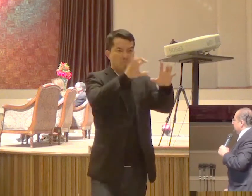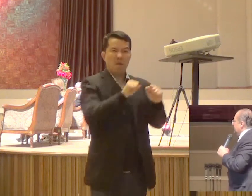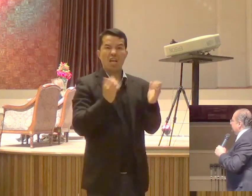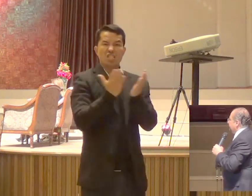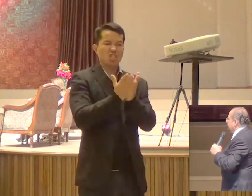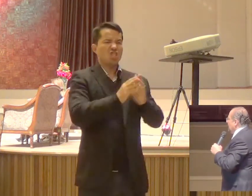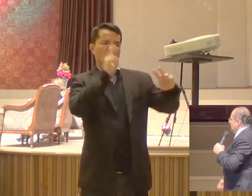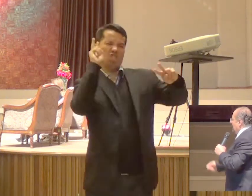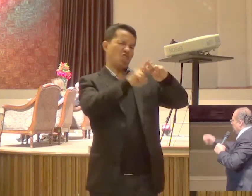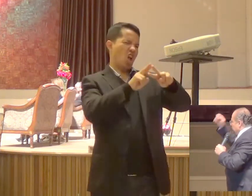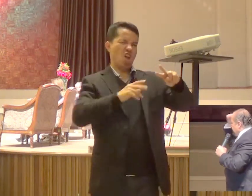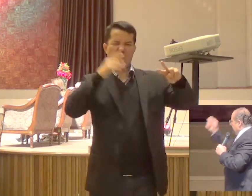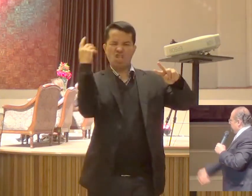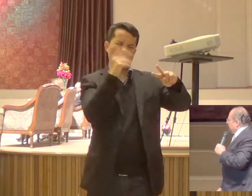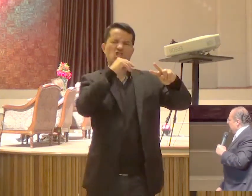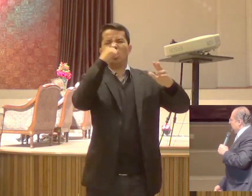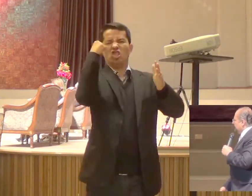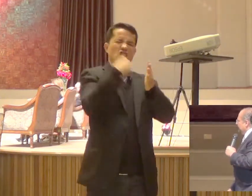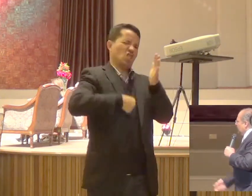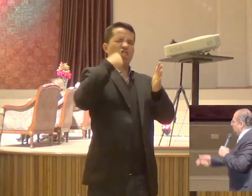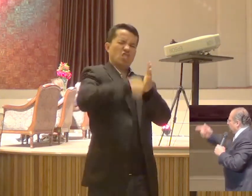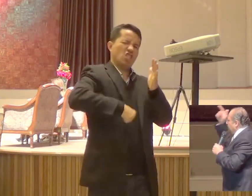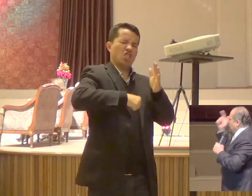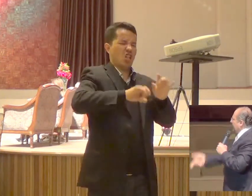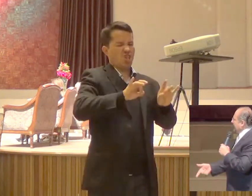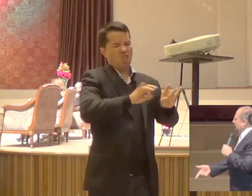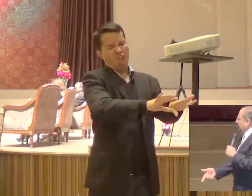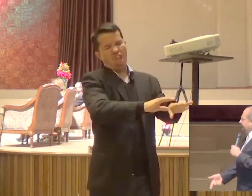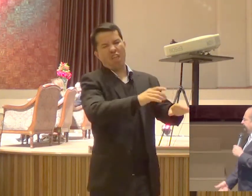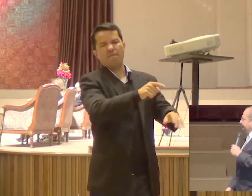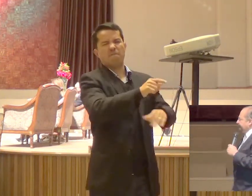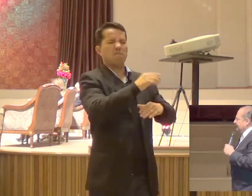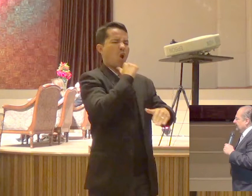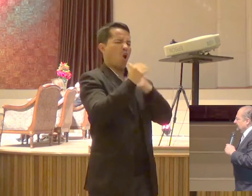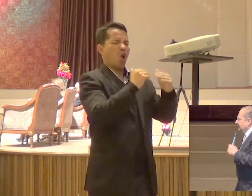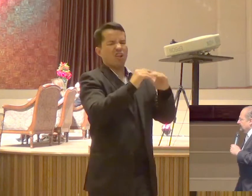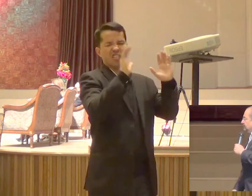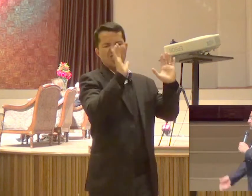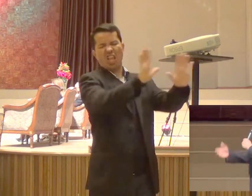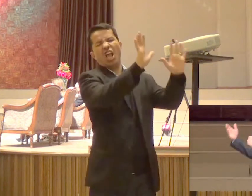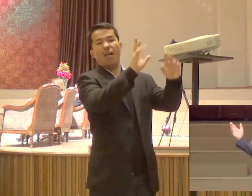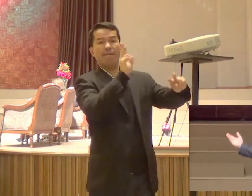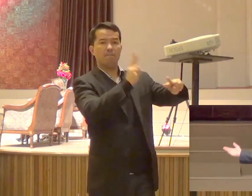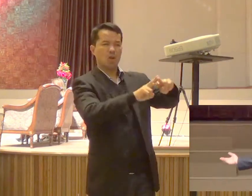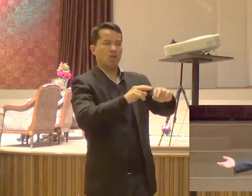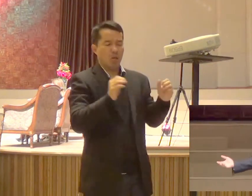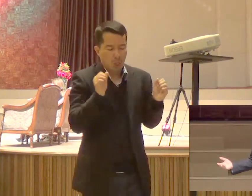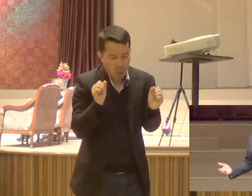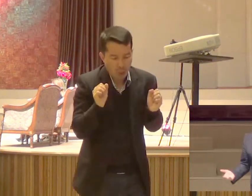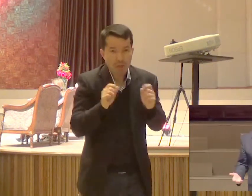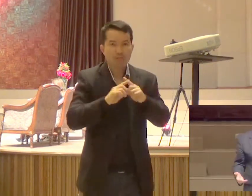E eu os prendi E alguns morreram Mas o senhor Se apresentou A mim